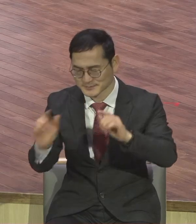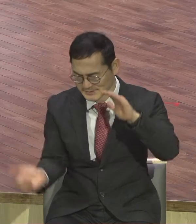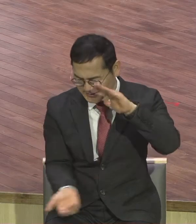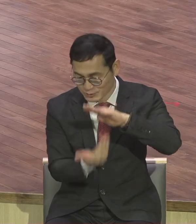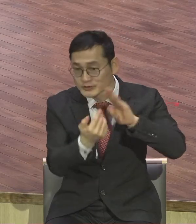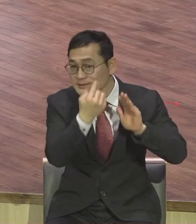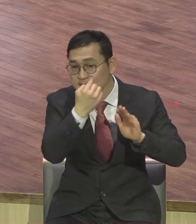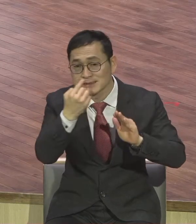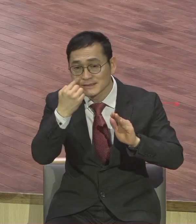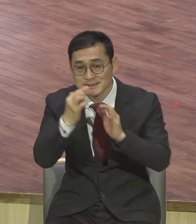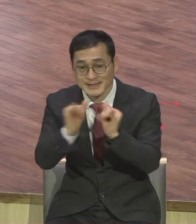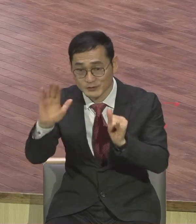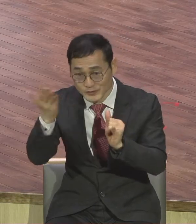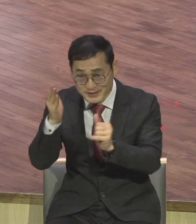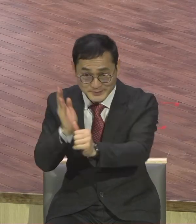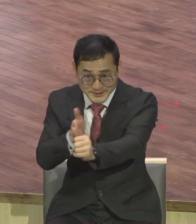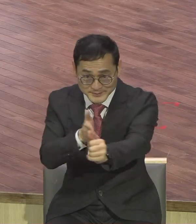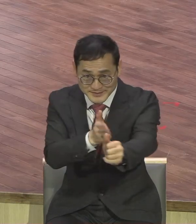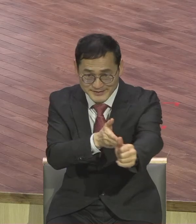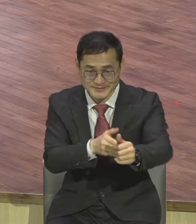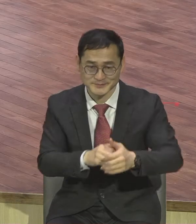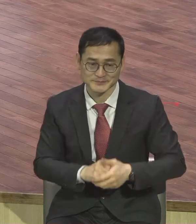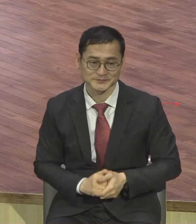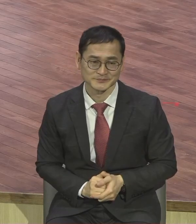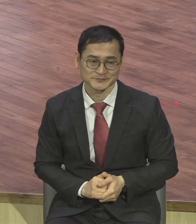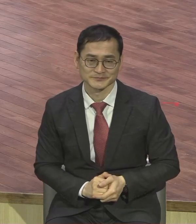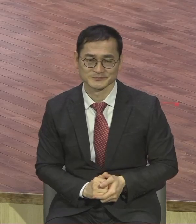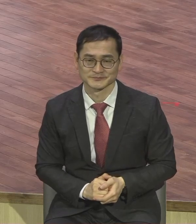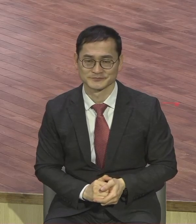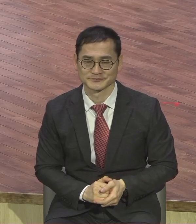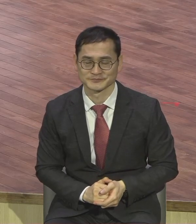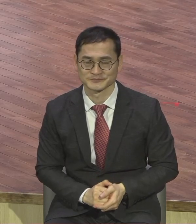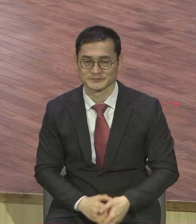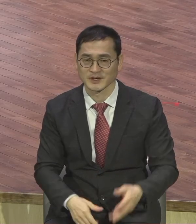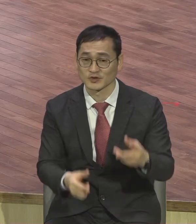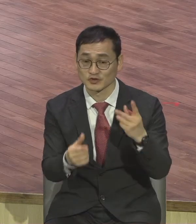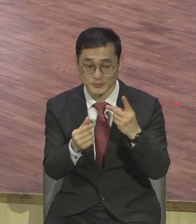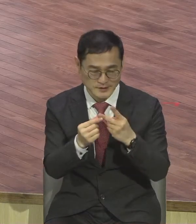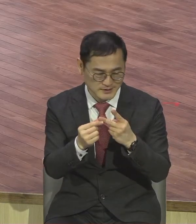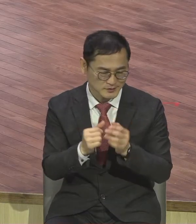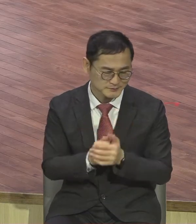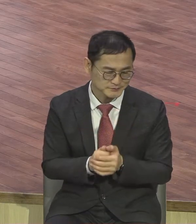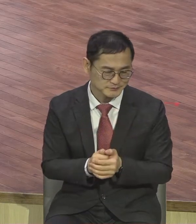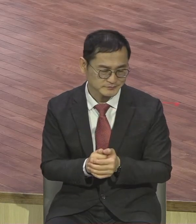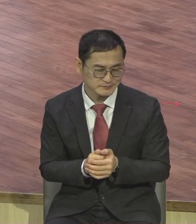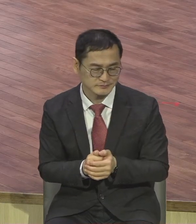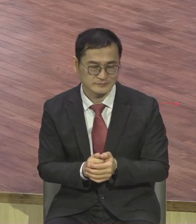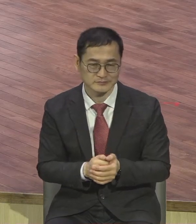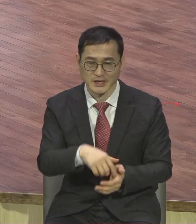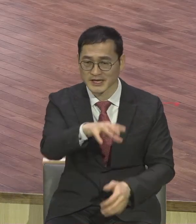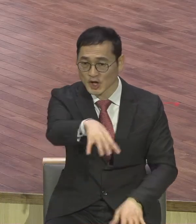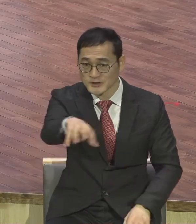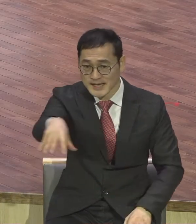주님을 축복합니다 두 번째로 현장의 달인입니다 53절 2위에 보면